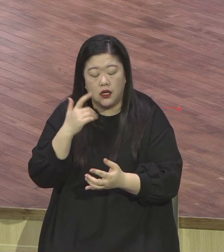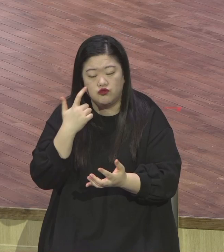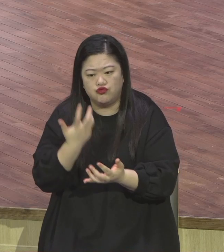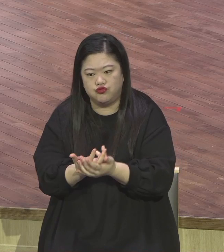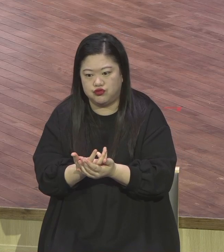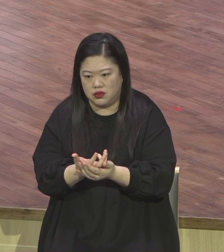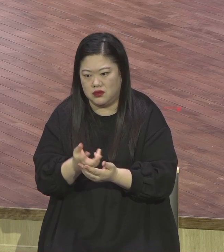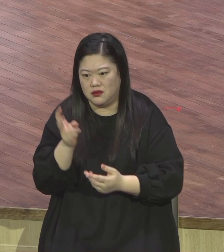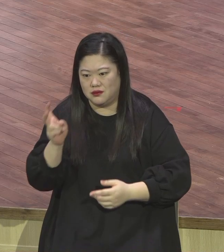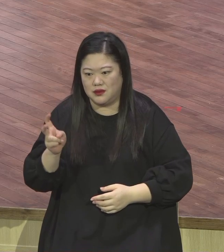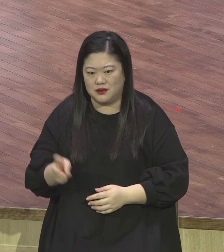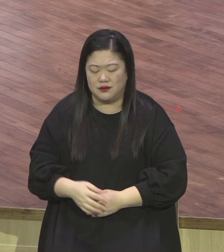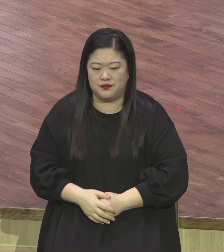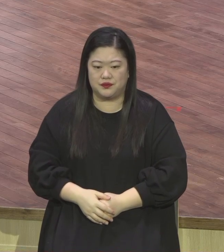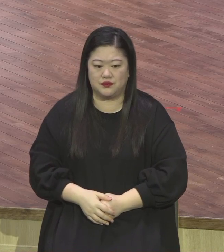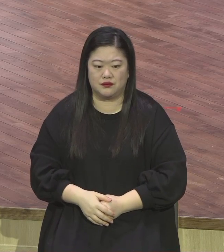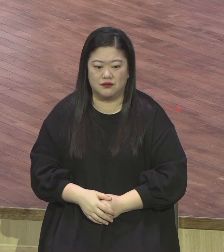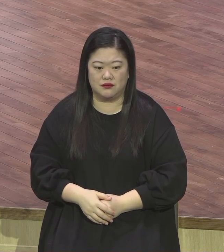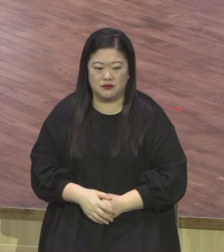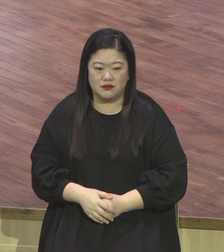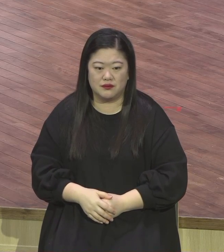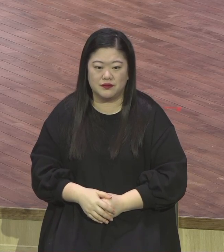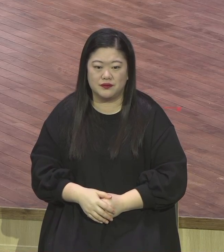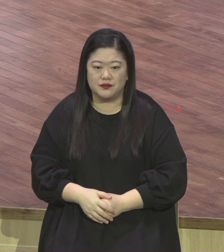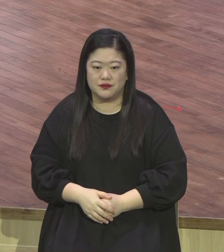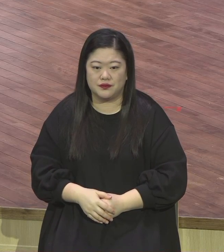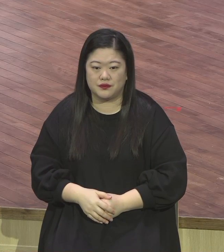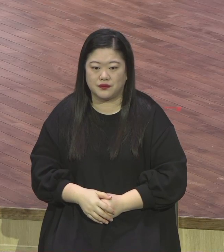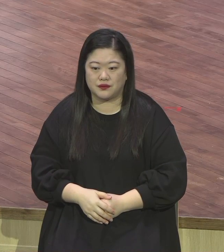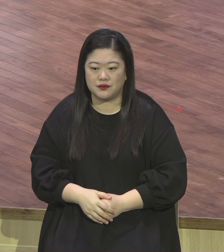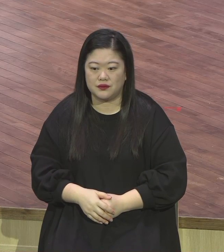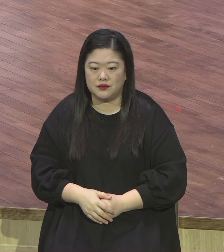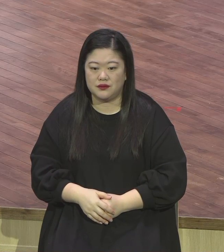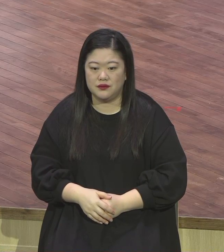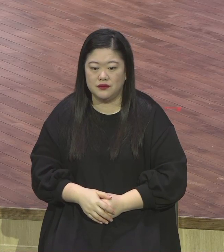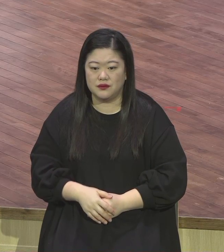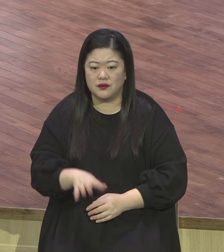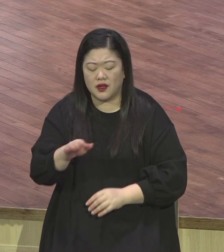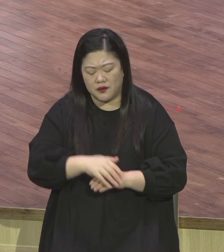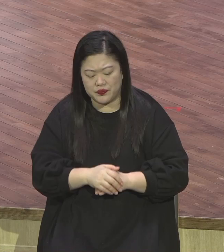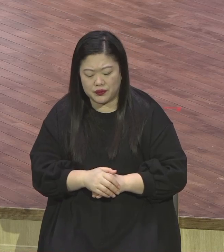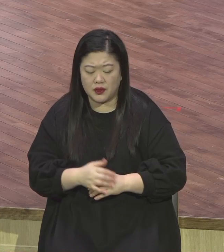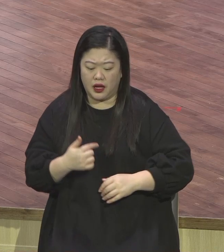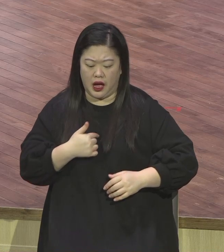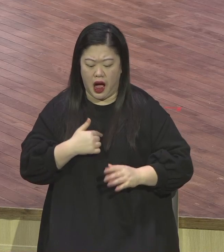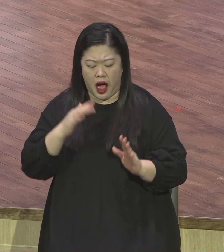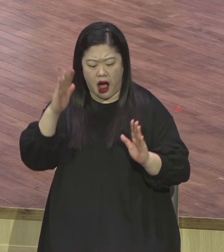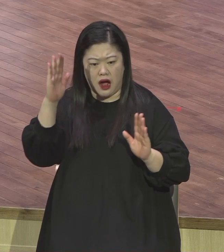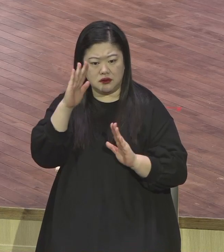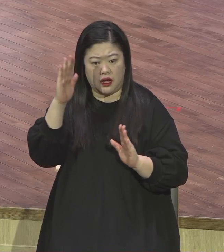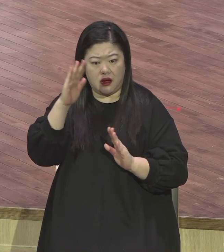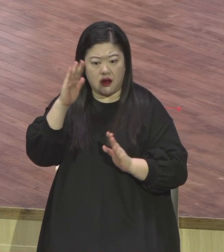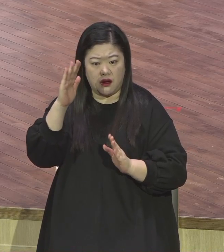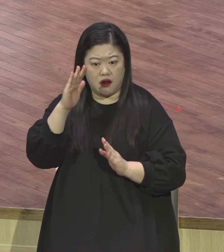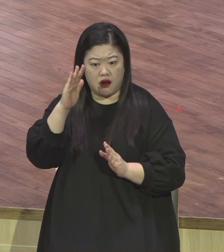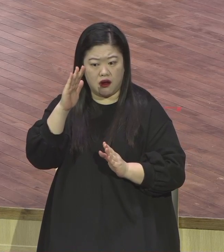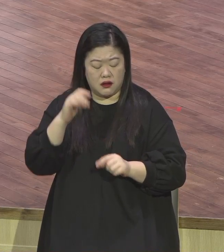들어서 알고 계시겠습니다마는 어떻게 학교폭력을 같은 팀에 있는